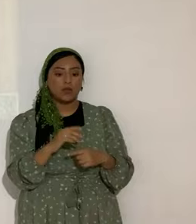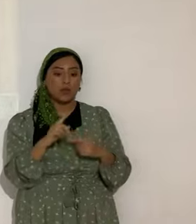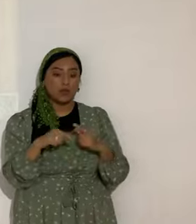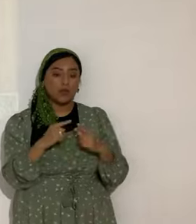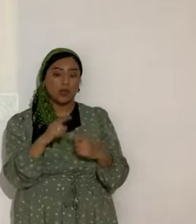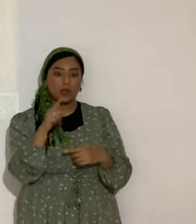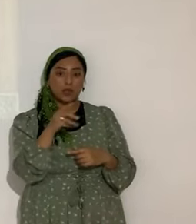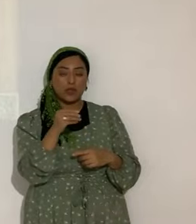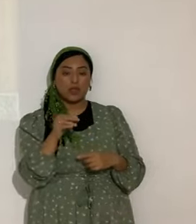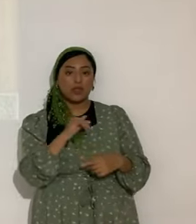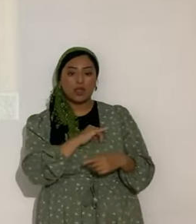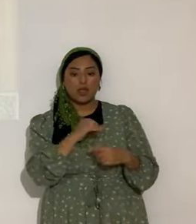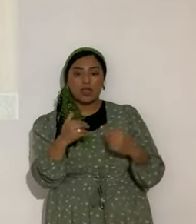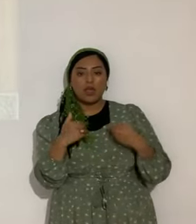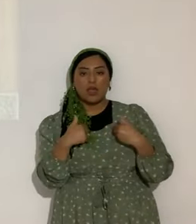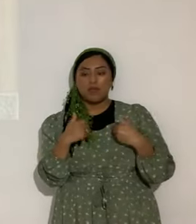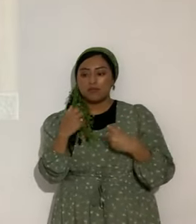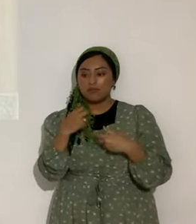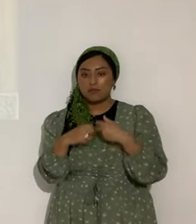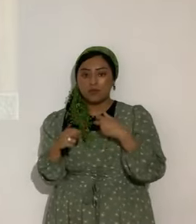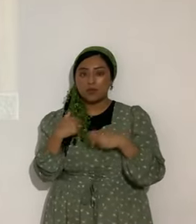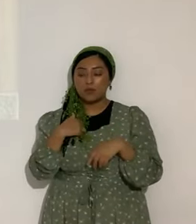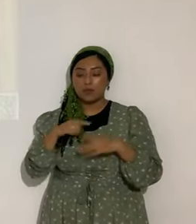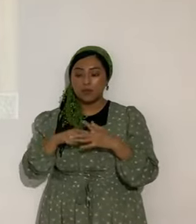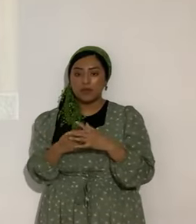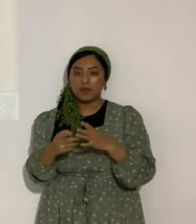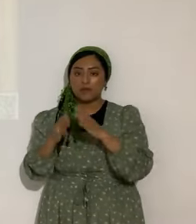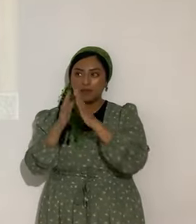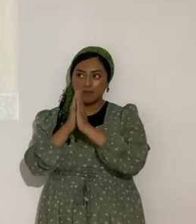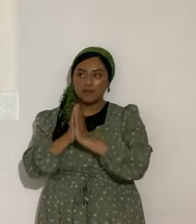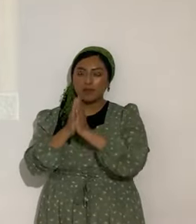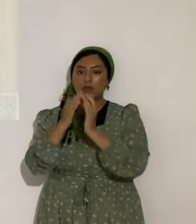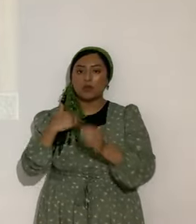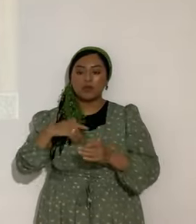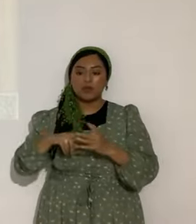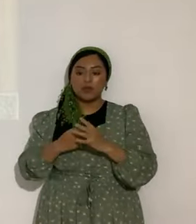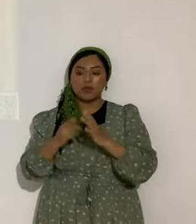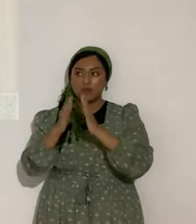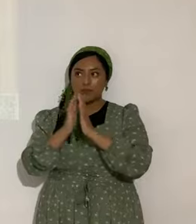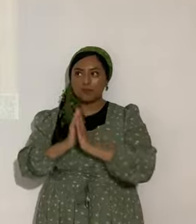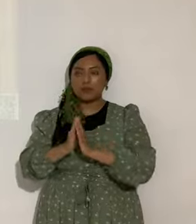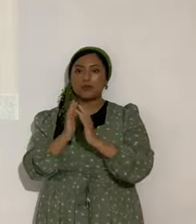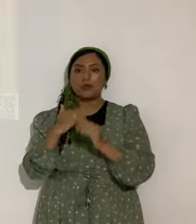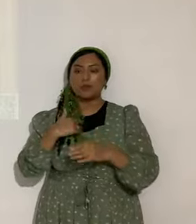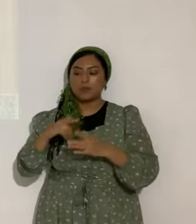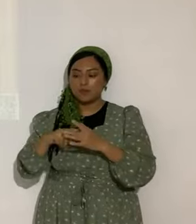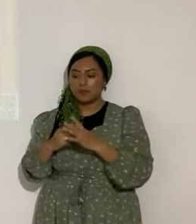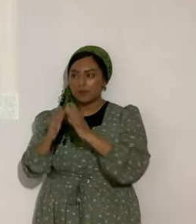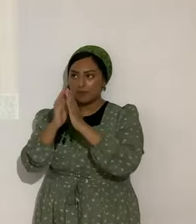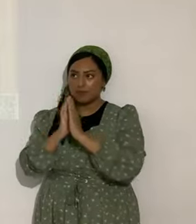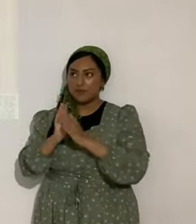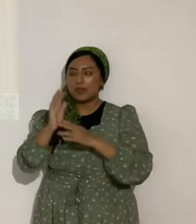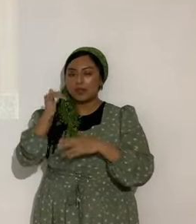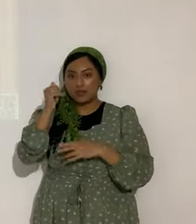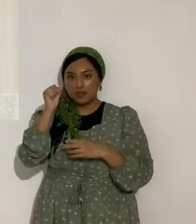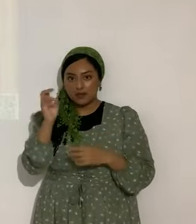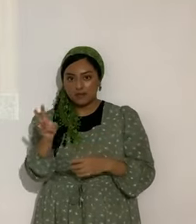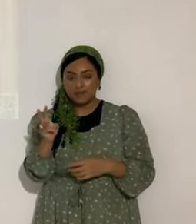tú y yo hemos tenido una dificultad. Y empezamos a aclamar. Empezamos a aclamar. Empezamos a aclamar. Yashua. Y se